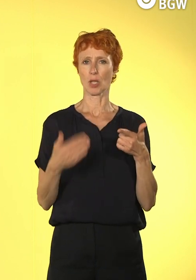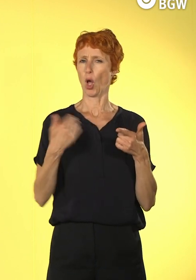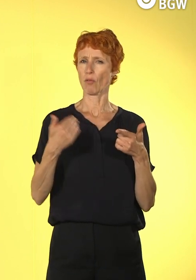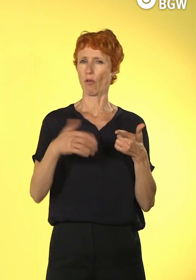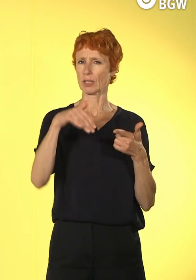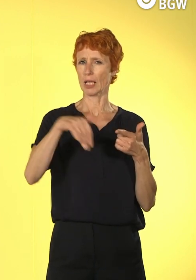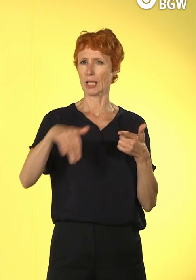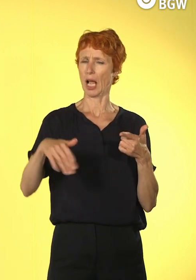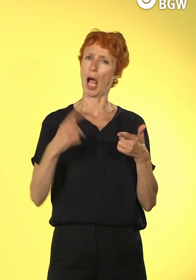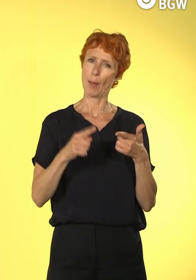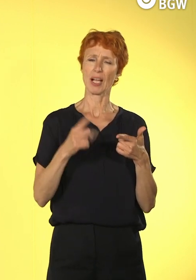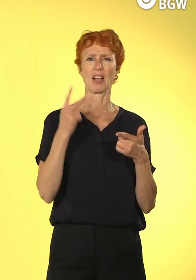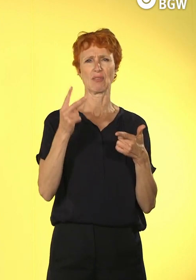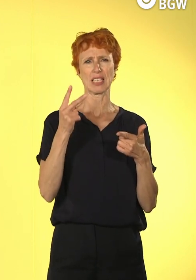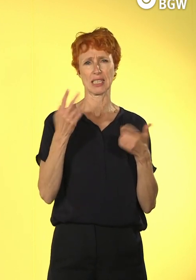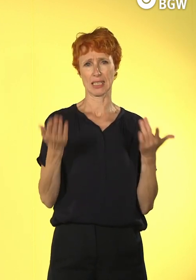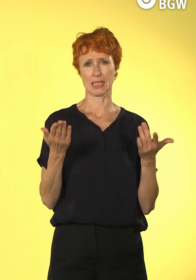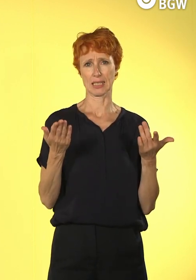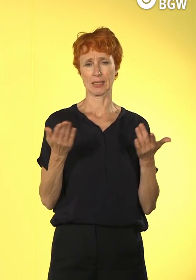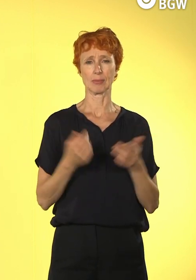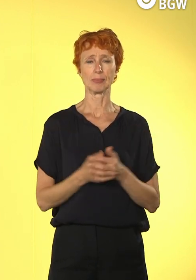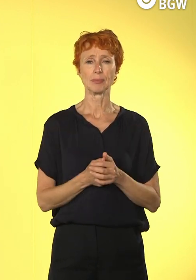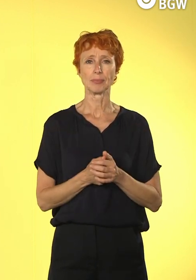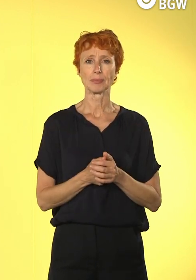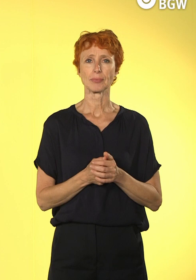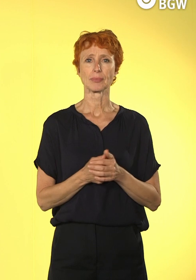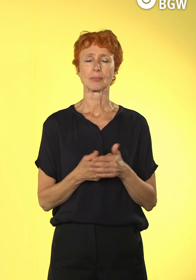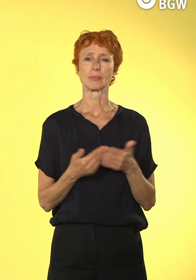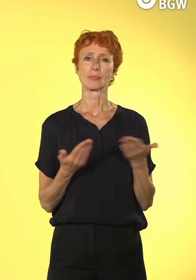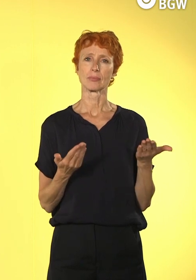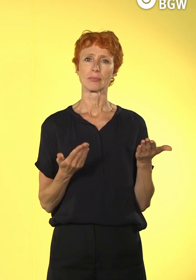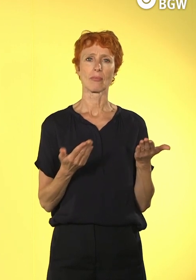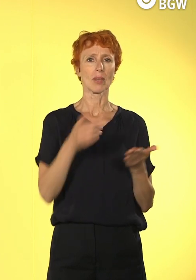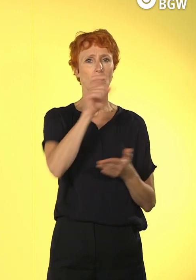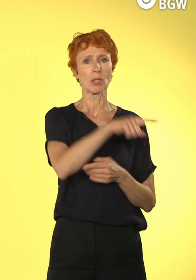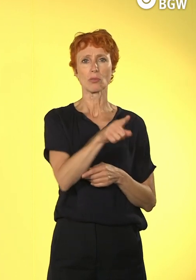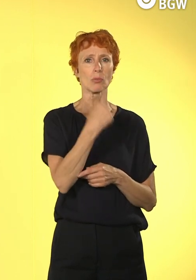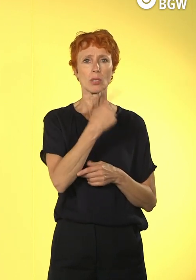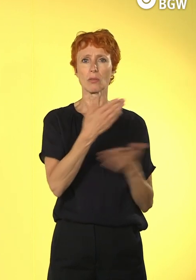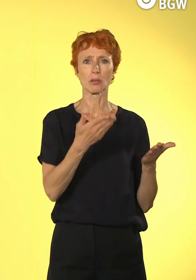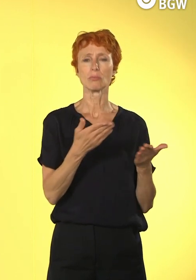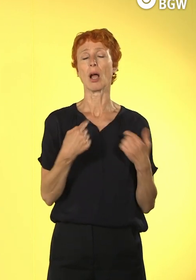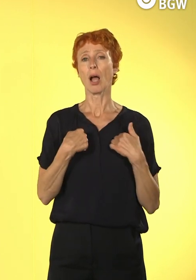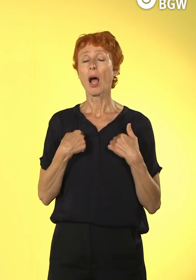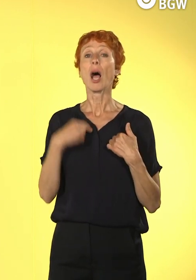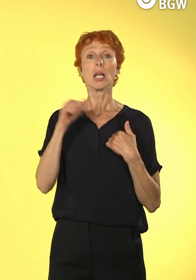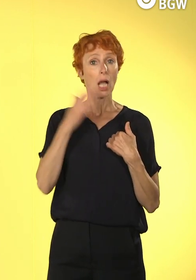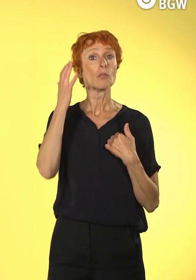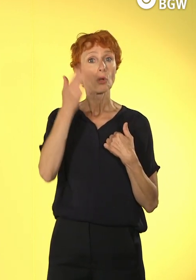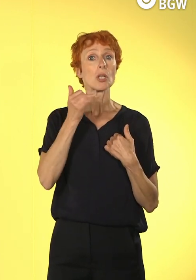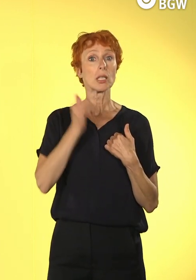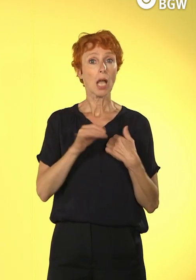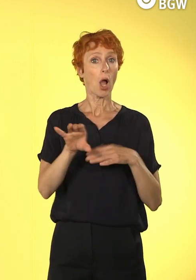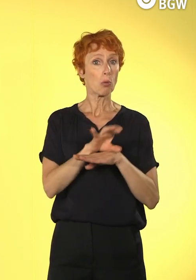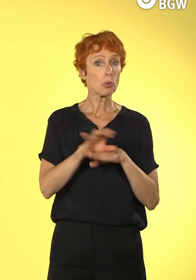unfassbar wichtiges Konstrukt, ist, dass es Aussagen gibt, wie, also ich würde ja gerne mit dem PC